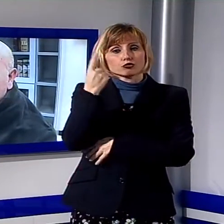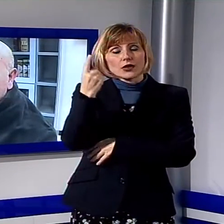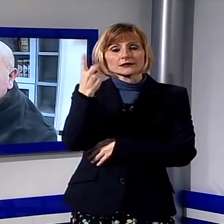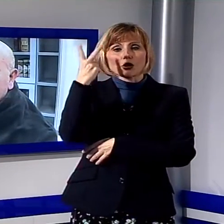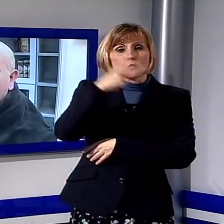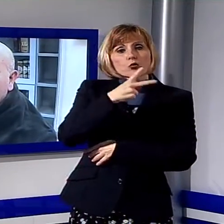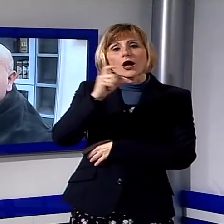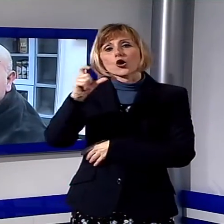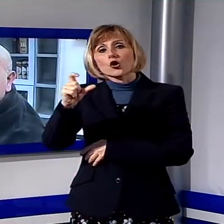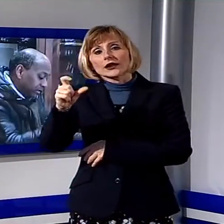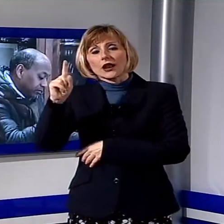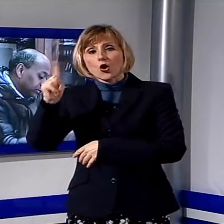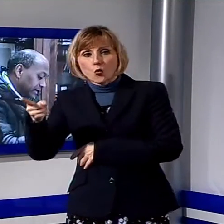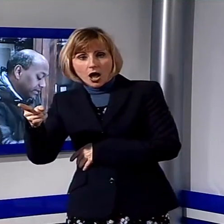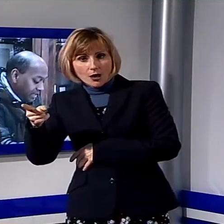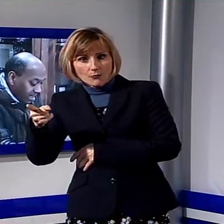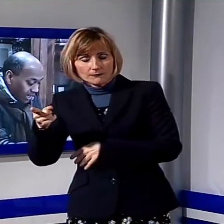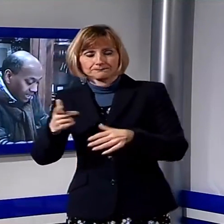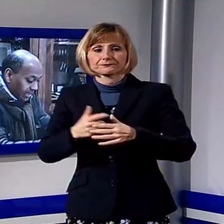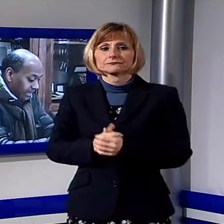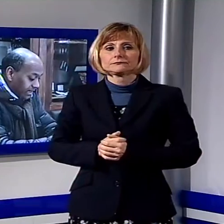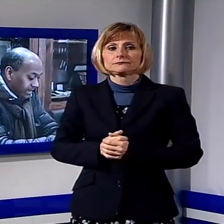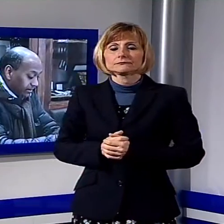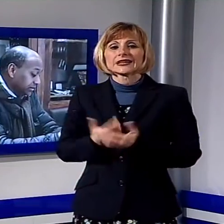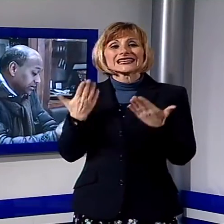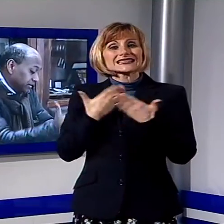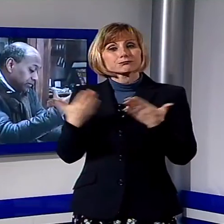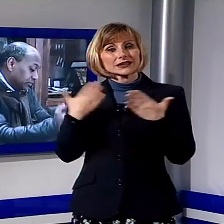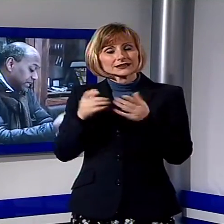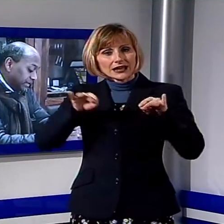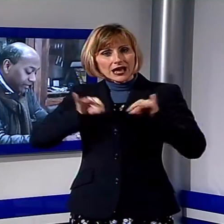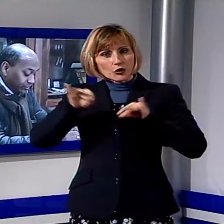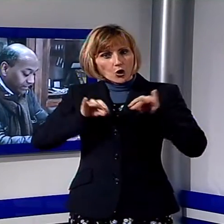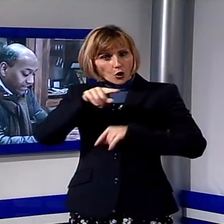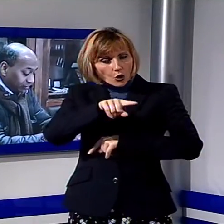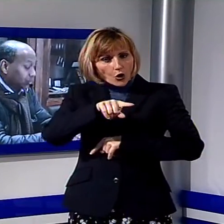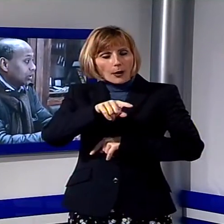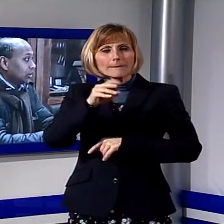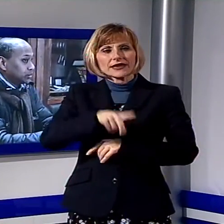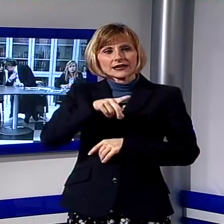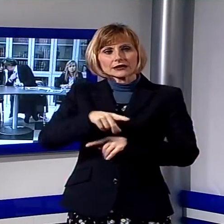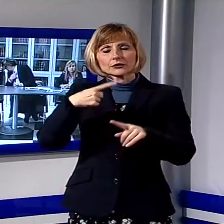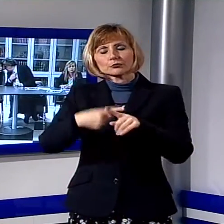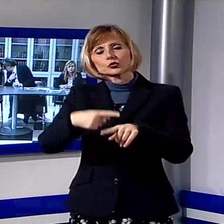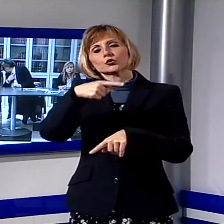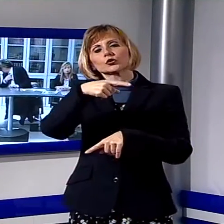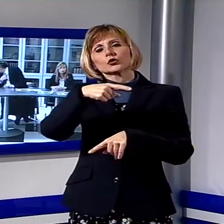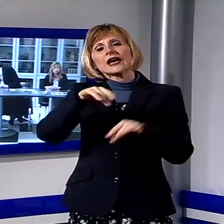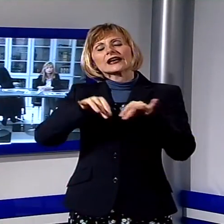per la sede di Guamo. Lo spettacolo diretto dal maestro V.J. Pierallini per la regia di Elisa Bertoni riprende ovviamente il